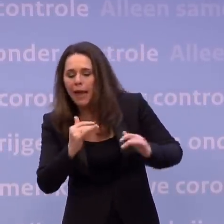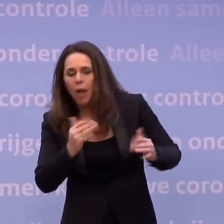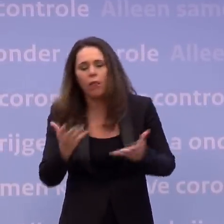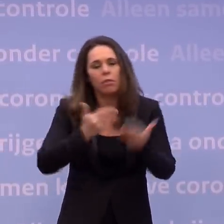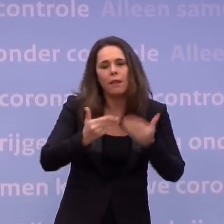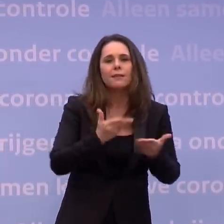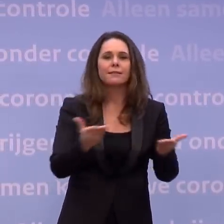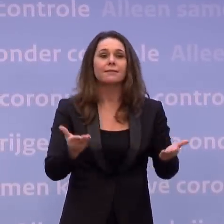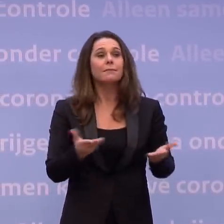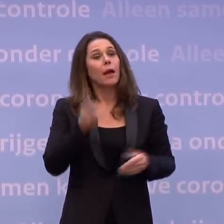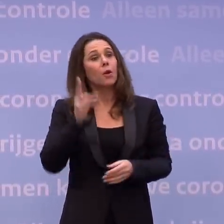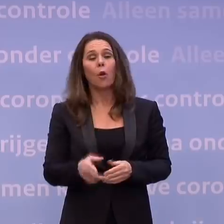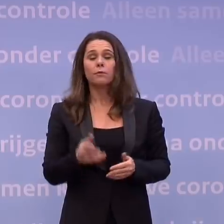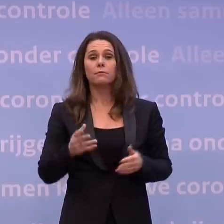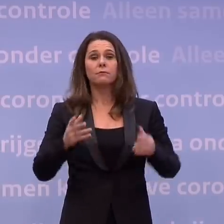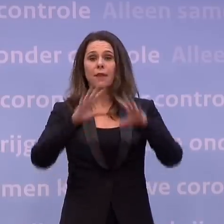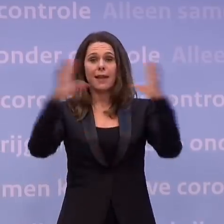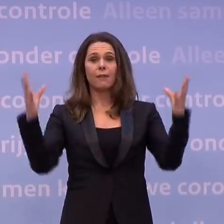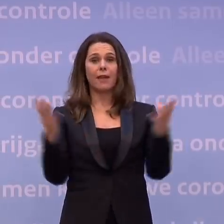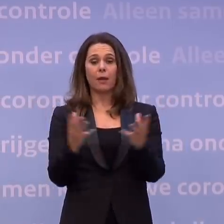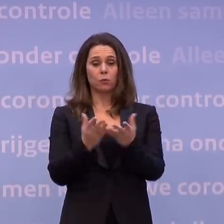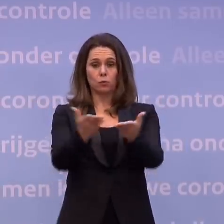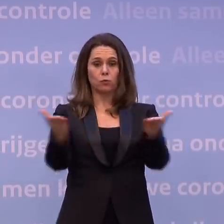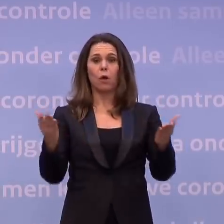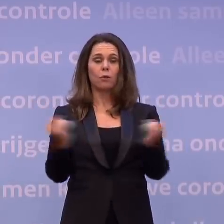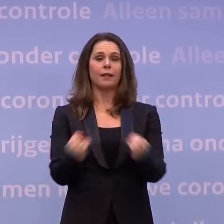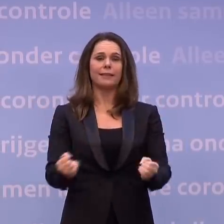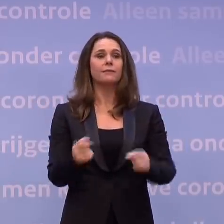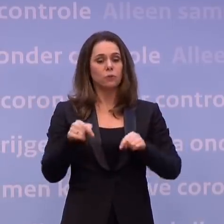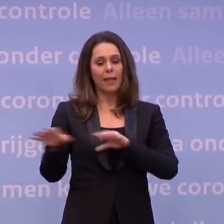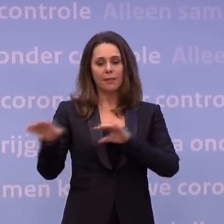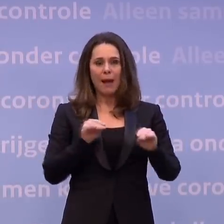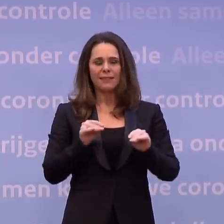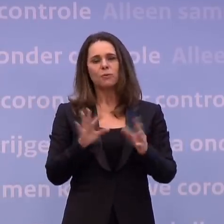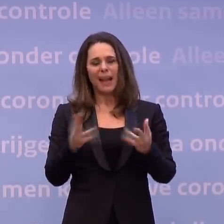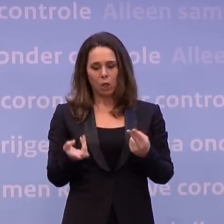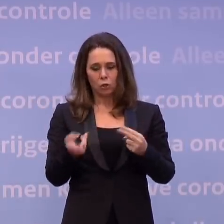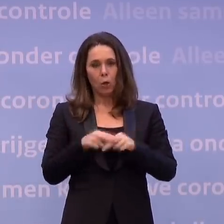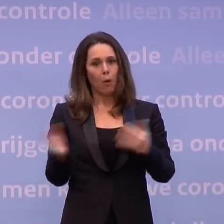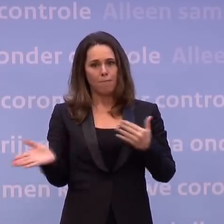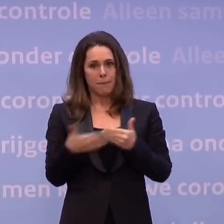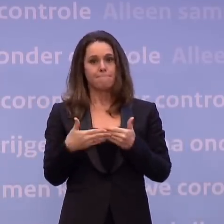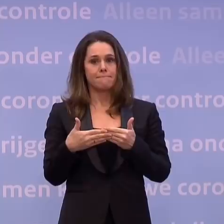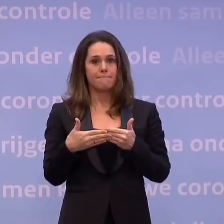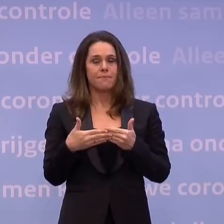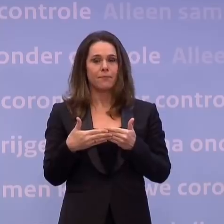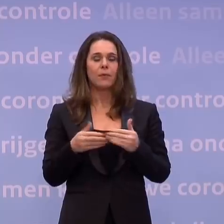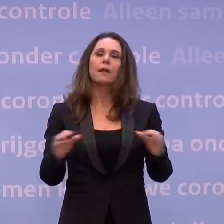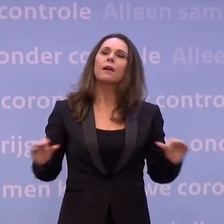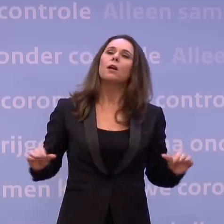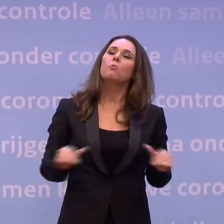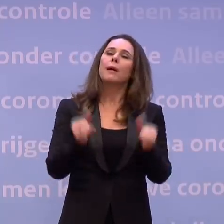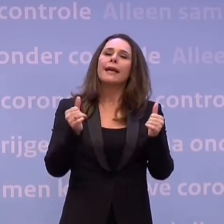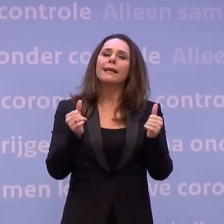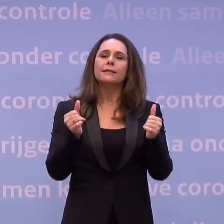is waar, het is een terecht punt. Dat zal niet vanuit de hele wereld zo zijn. En deze maatregel, dus dat dubbelslot op de deur, dat gaat in voor